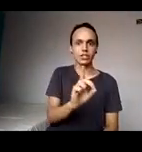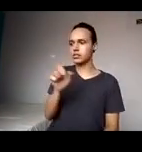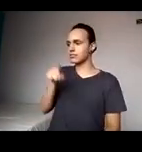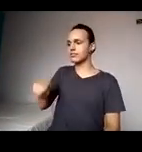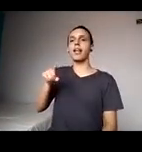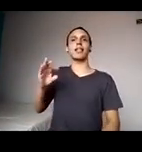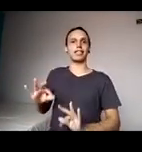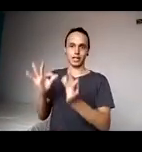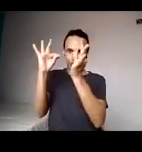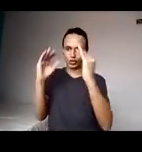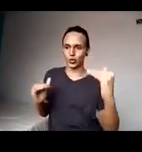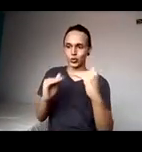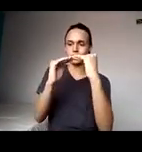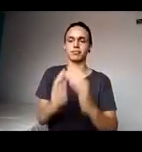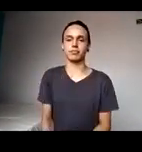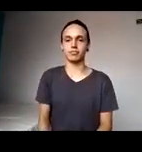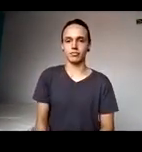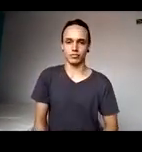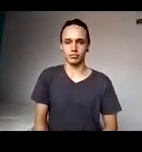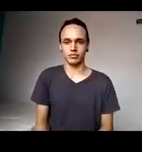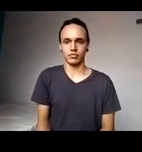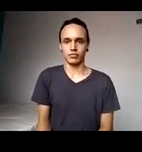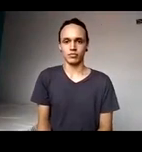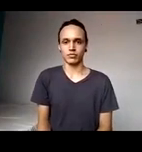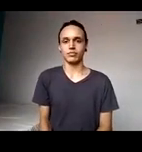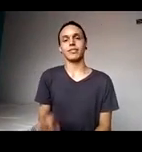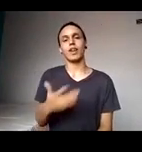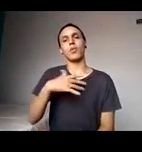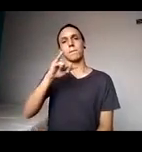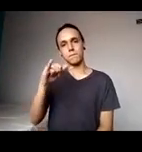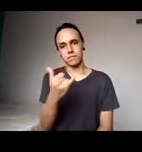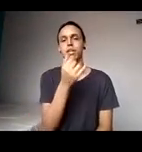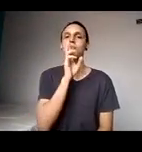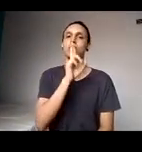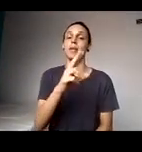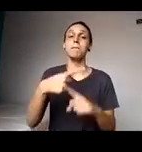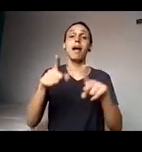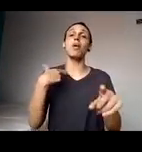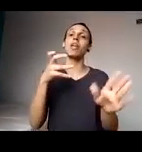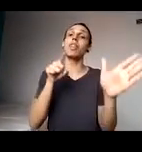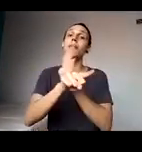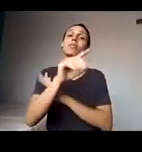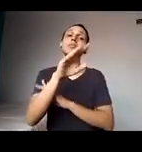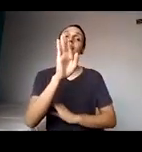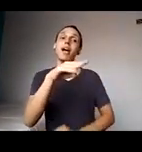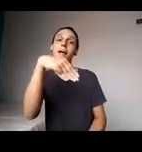Eu vou aproveitar, assim, estou respondendo isso, mas queria fazer uma pergunta para a Márcia, porque ela falou que ela vem acompanhando a questão da